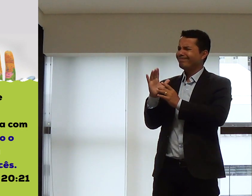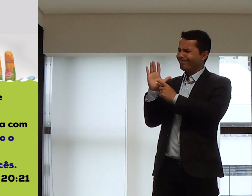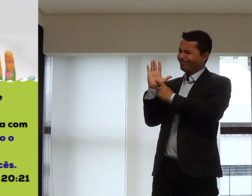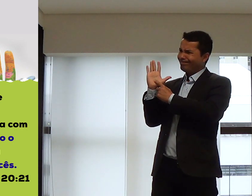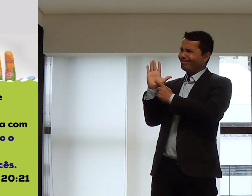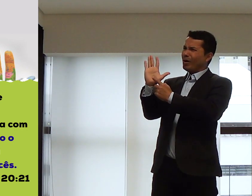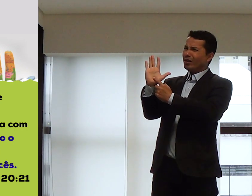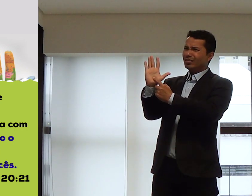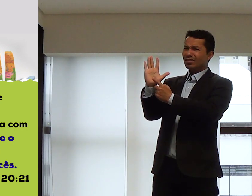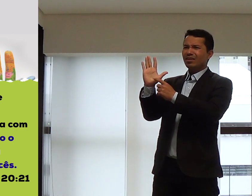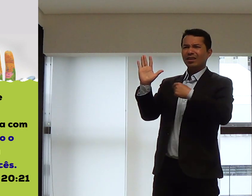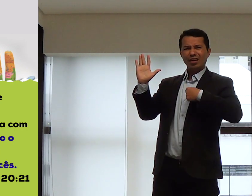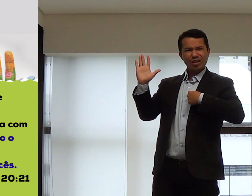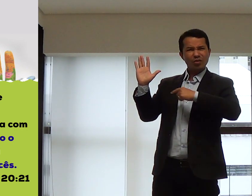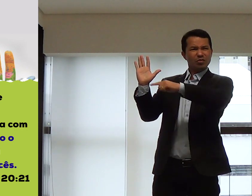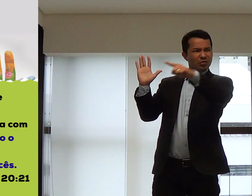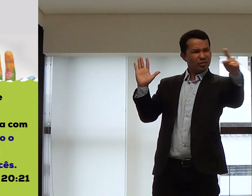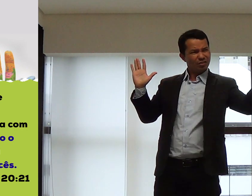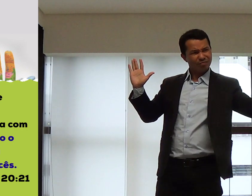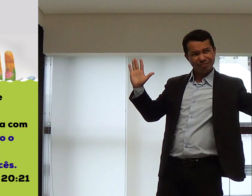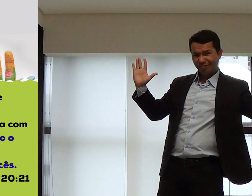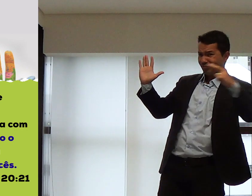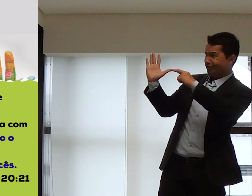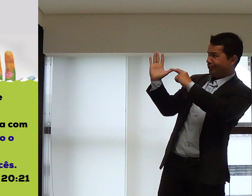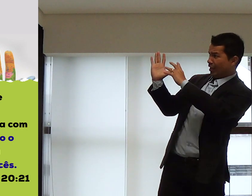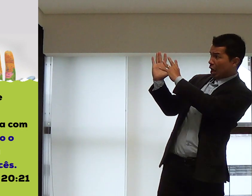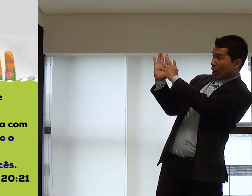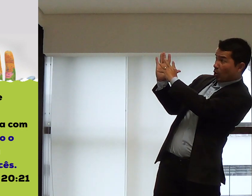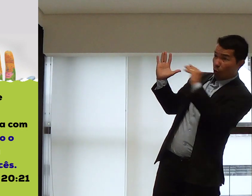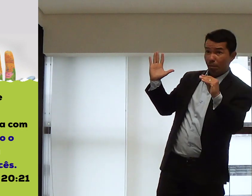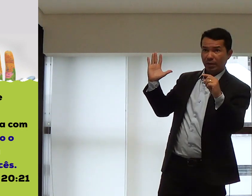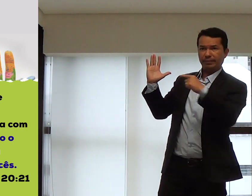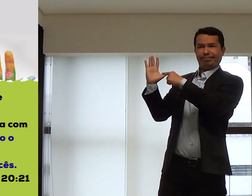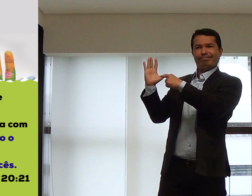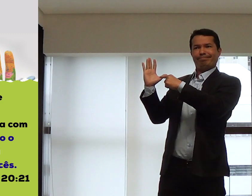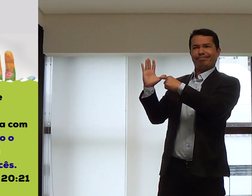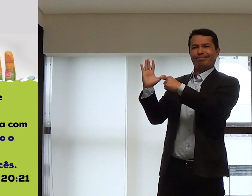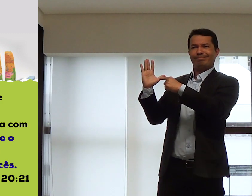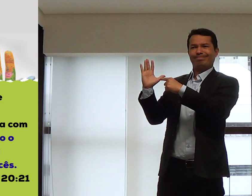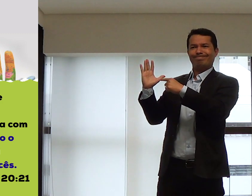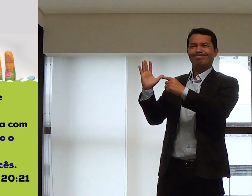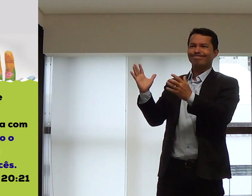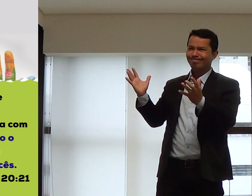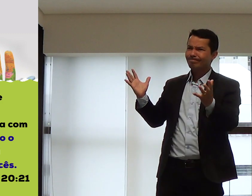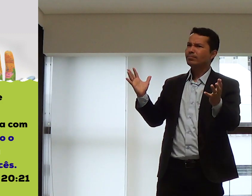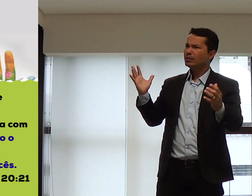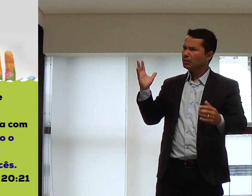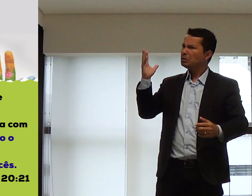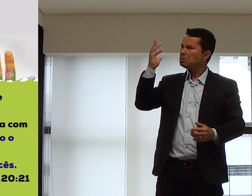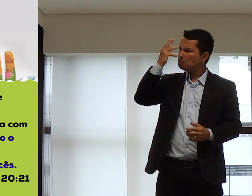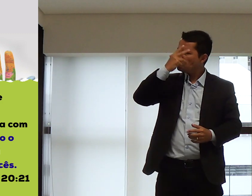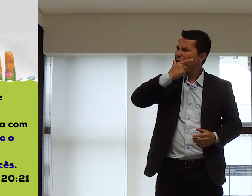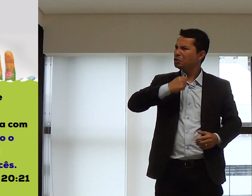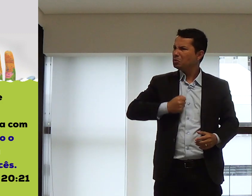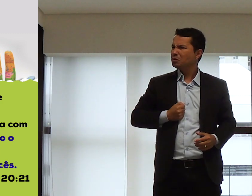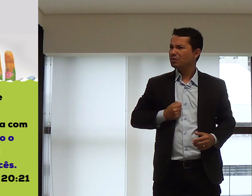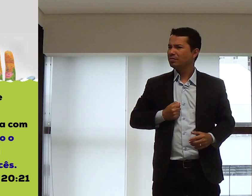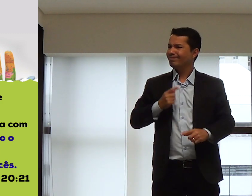boas pessoas. Ele, tudo e simplesmente, mostrou o amor. E hoje é o que nós precisamos fazer. Copiar